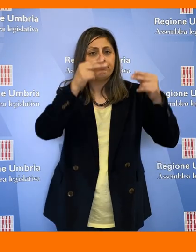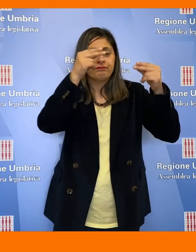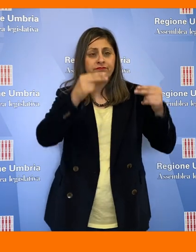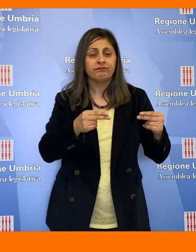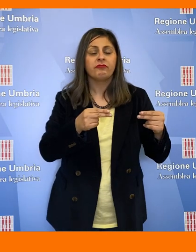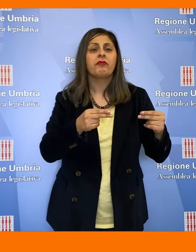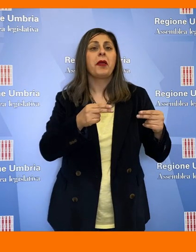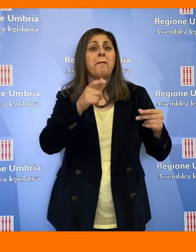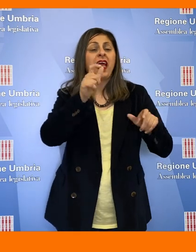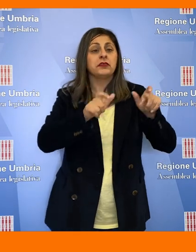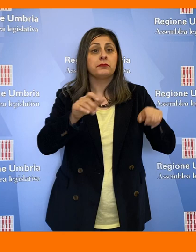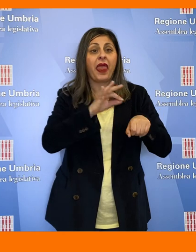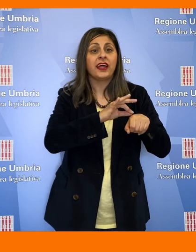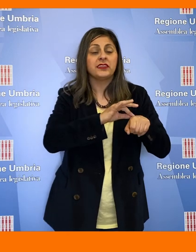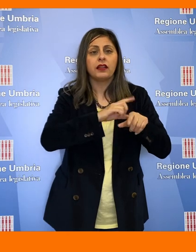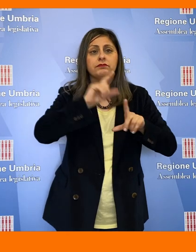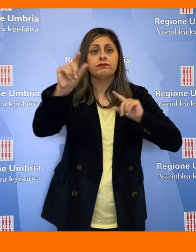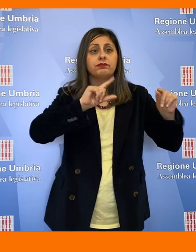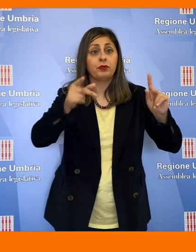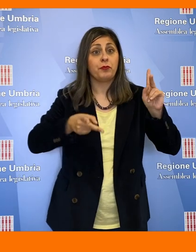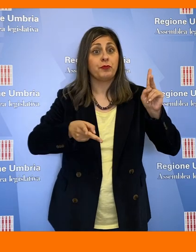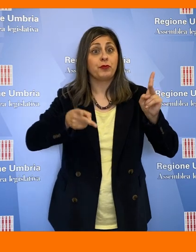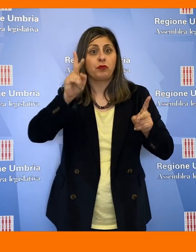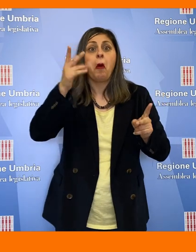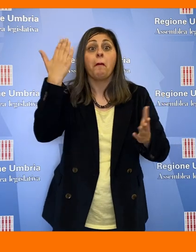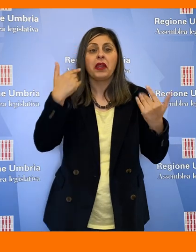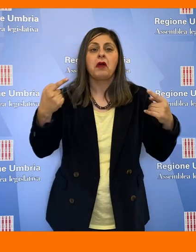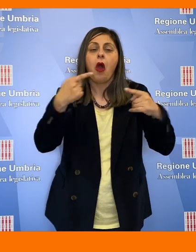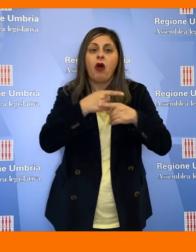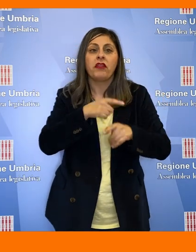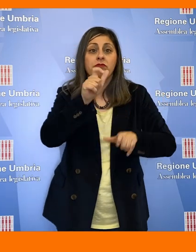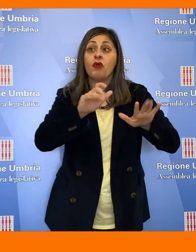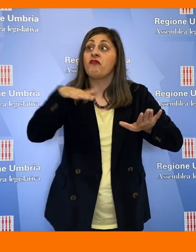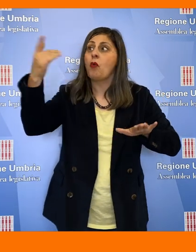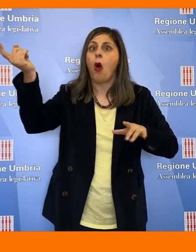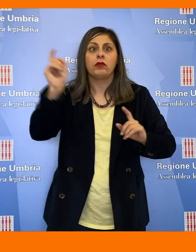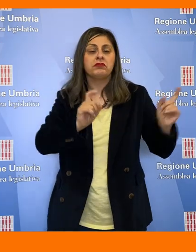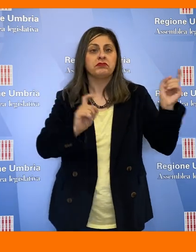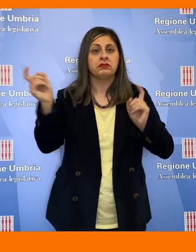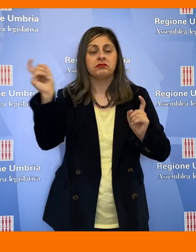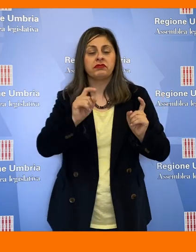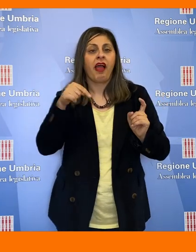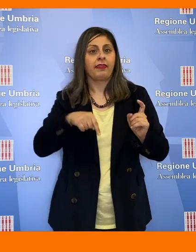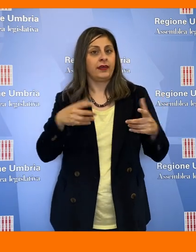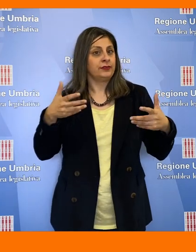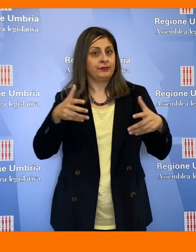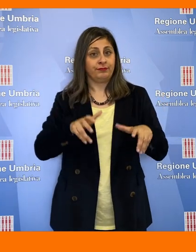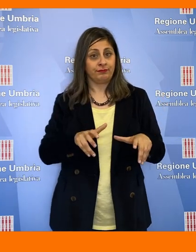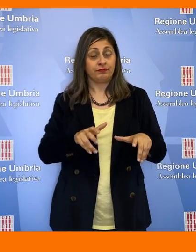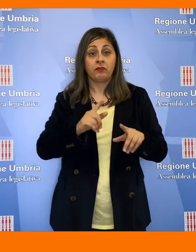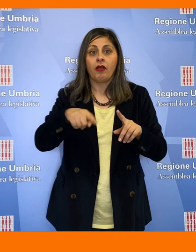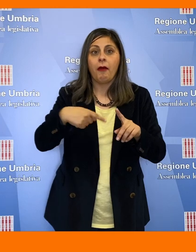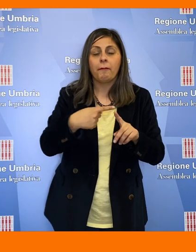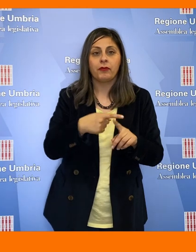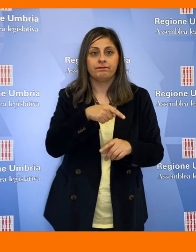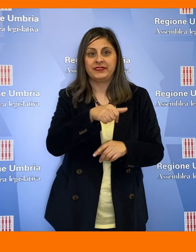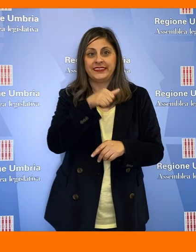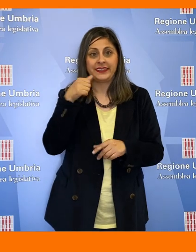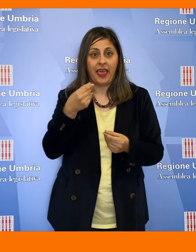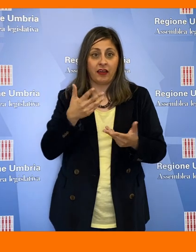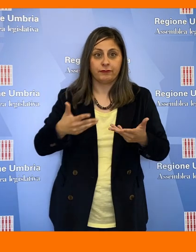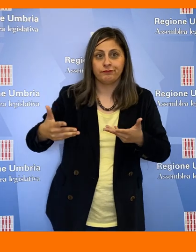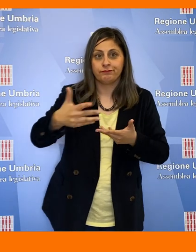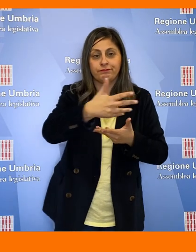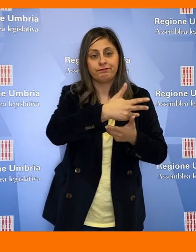pazienti è diventato negativo mentre prima l'ospedale ternano attraeva molti pazienti da fuori regione e contribuiva in maniera enorme ad